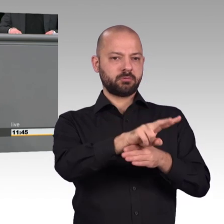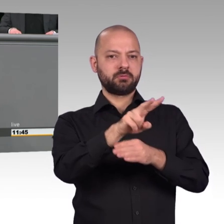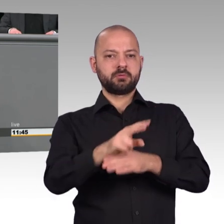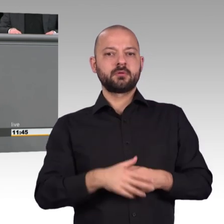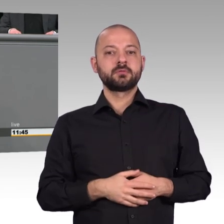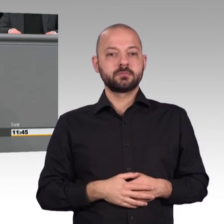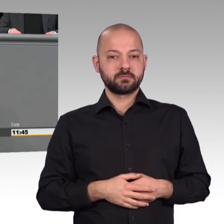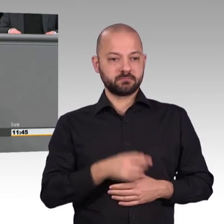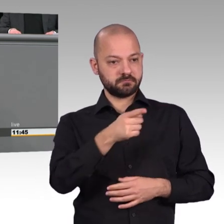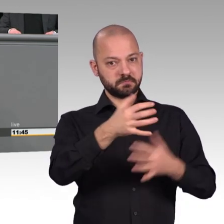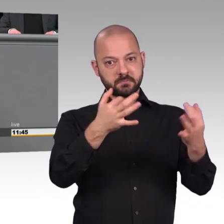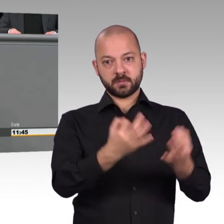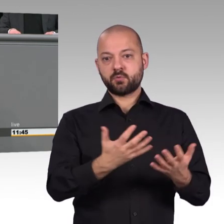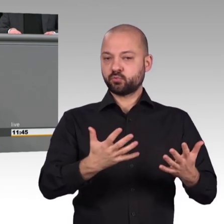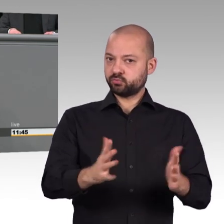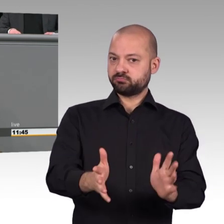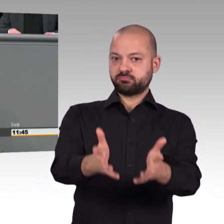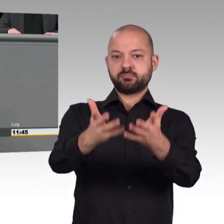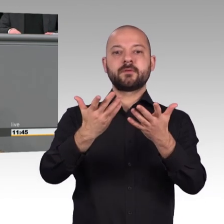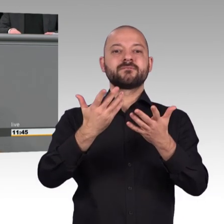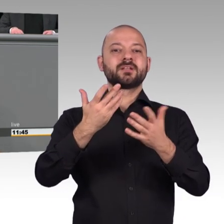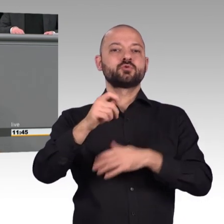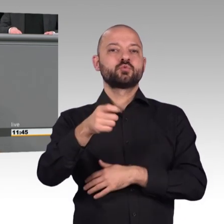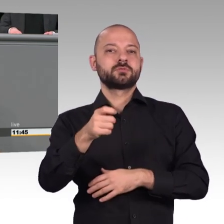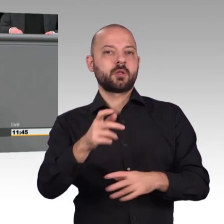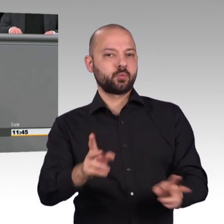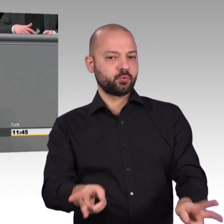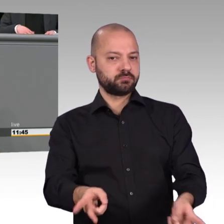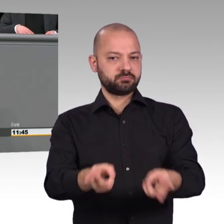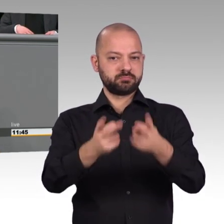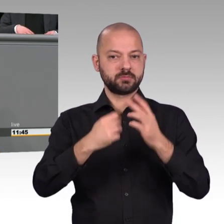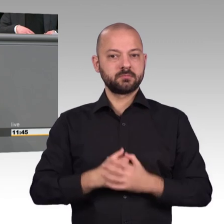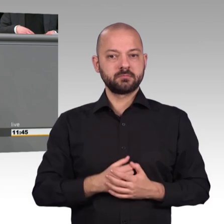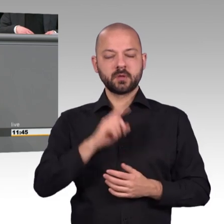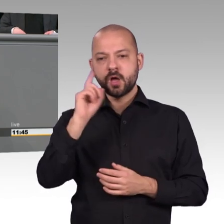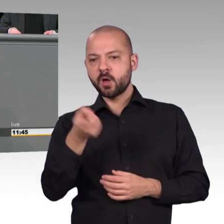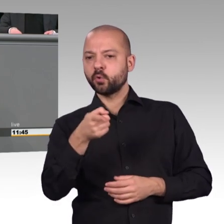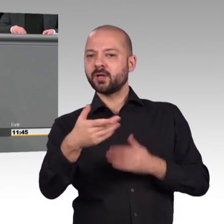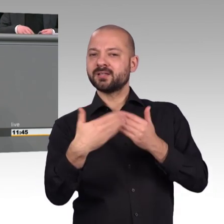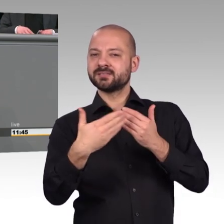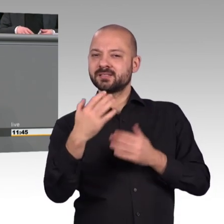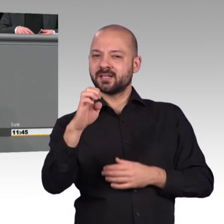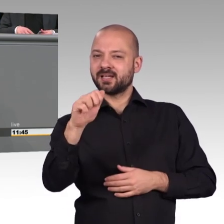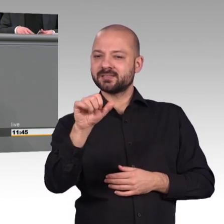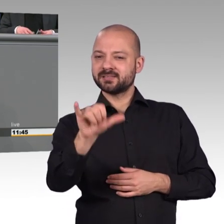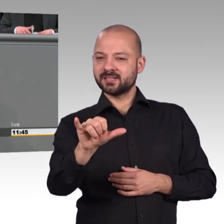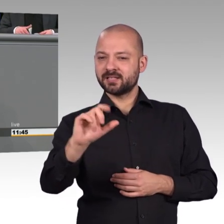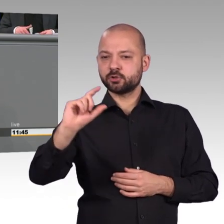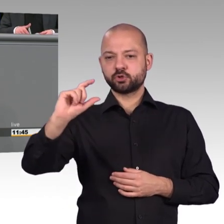internationalen Ranking der Länder rangiert Deutschland zudem unter den Top Ten der Länder, wenn es um Datenschutz und IT-Sicherheit